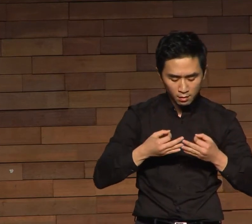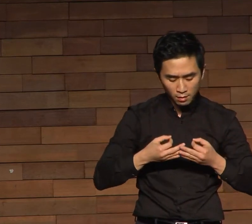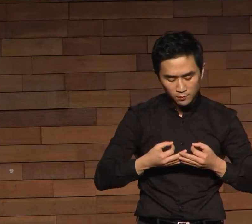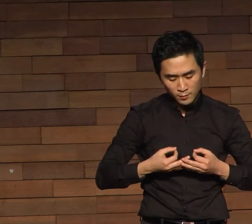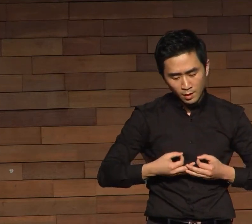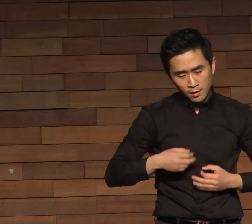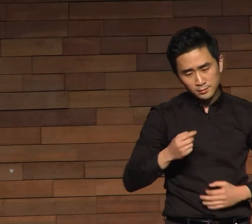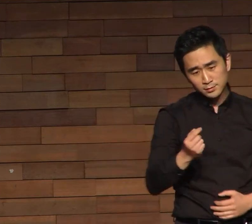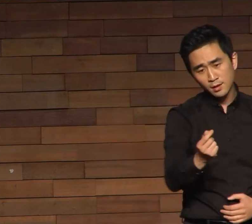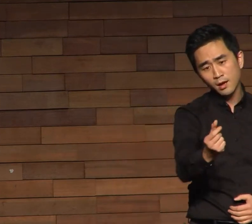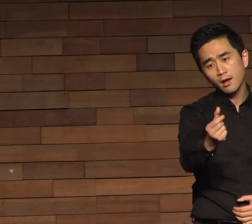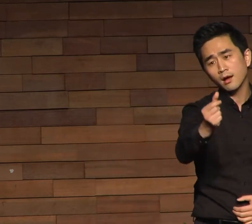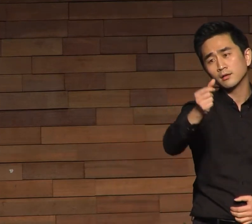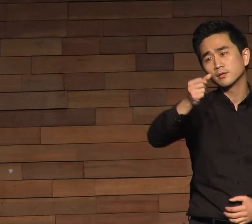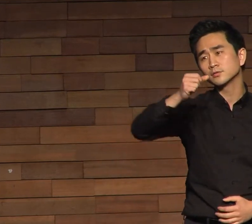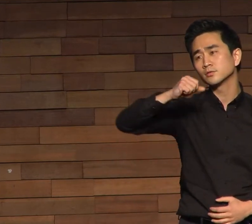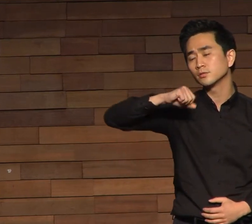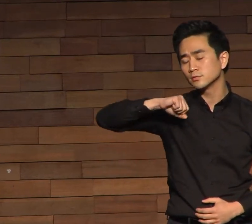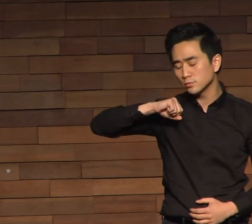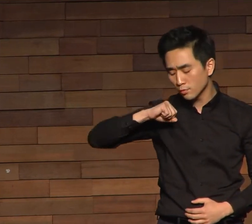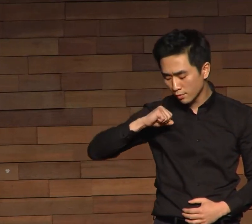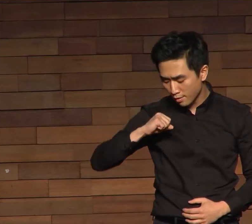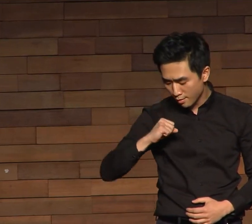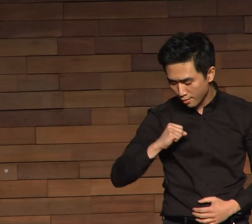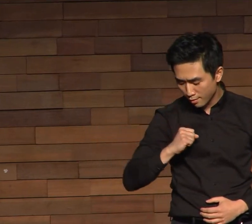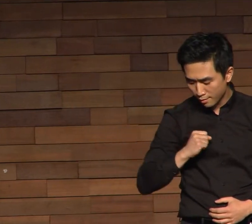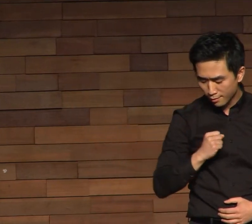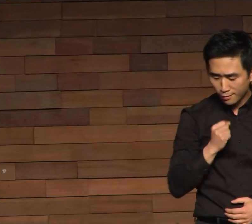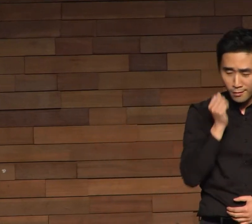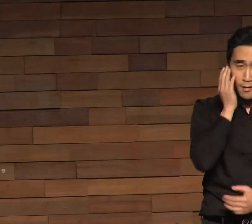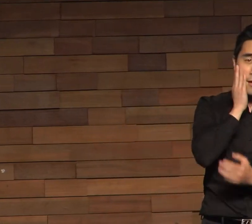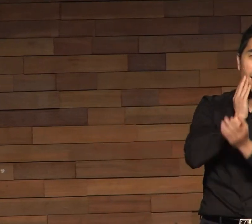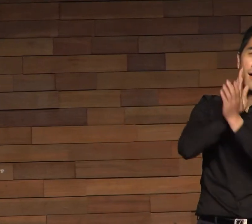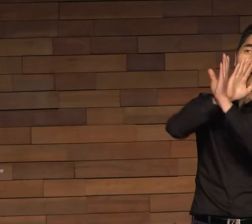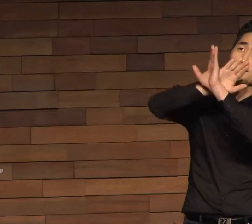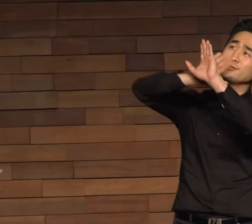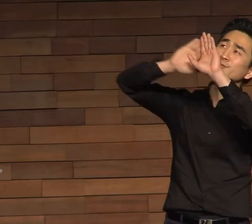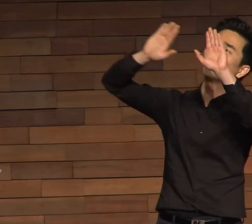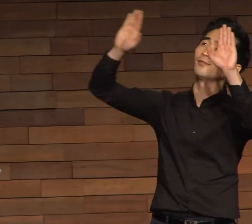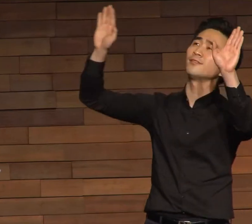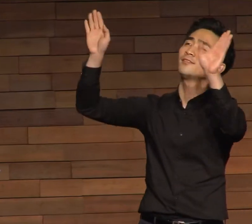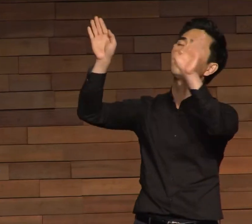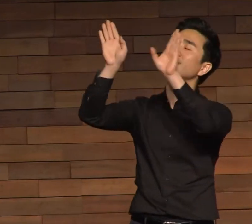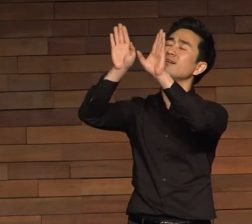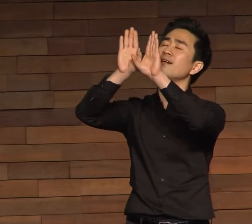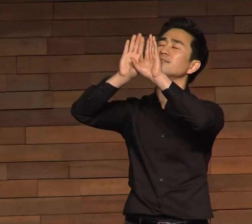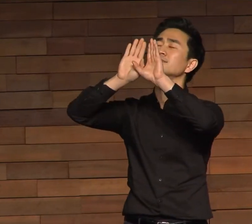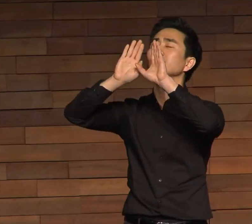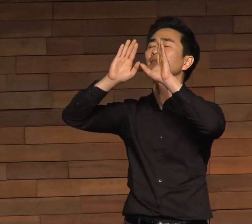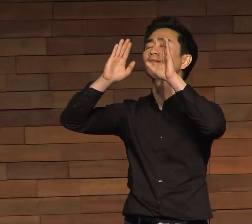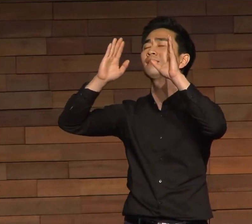나를 버리고 내려놓을 때